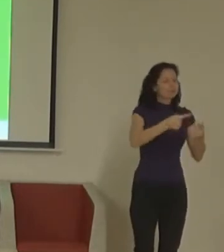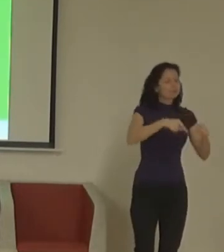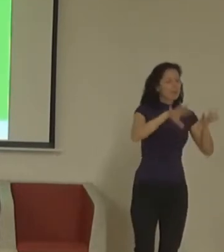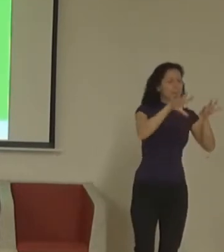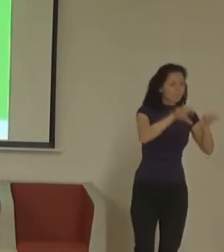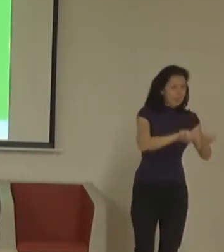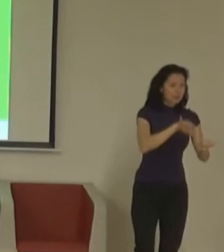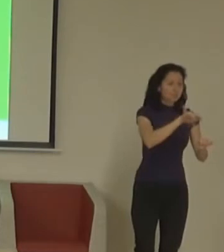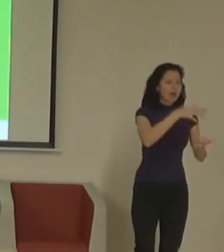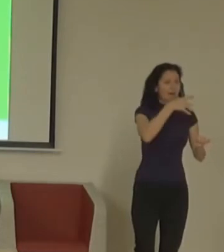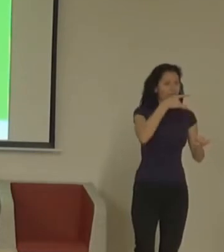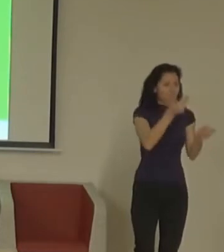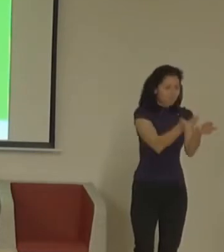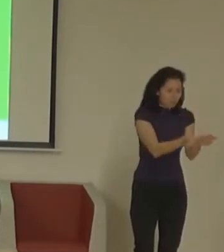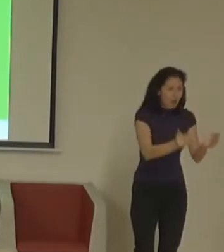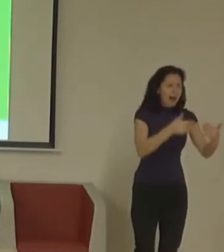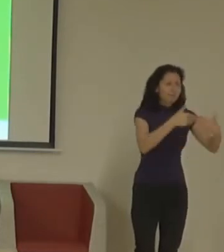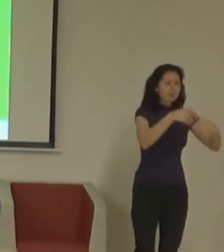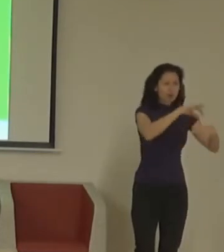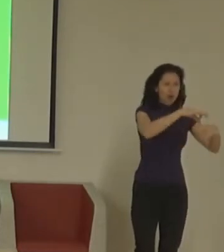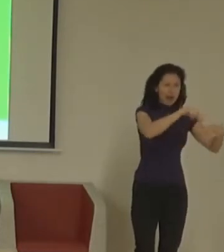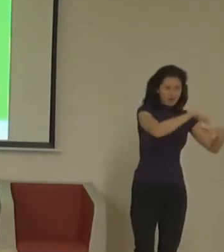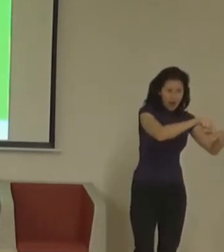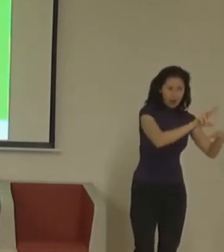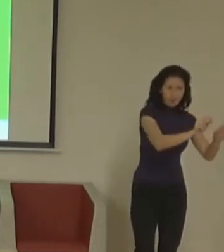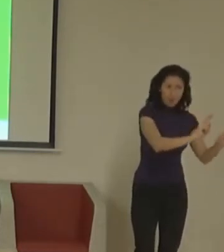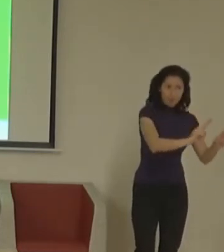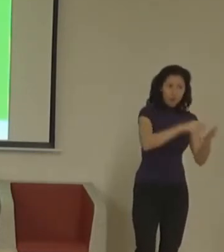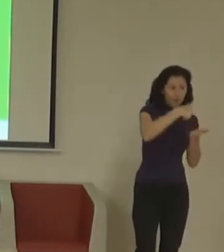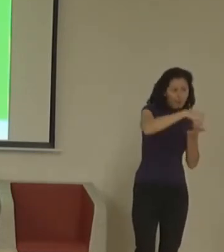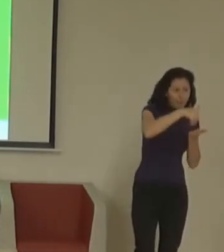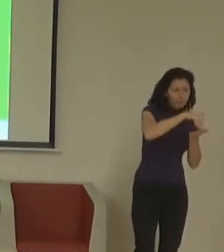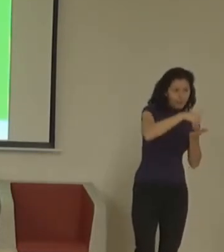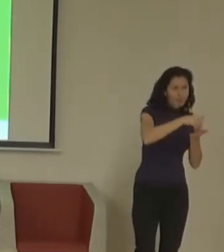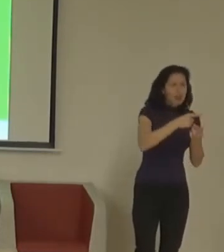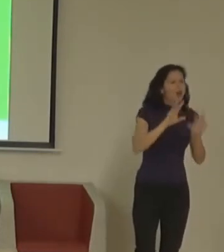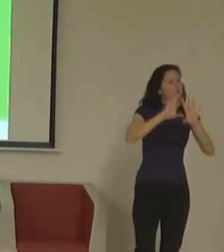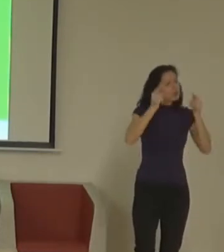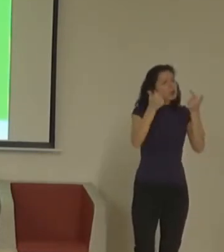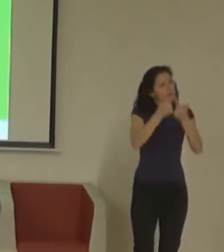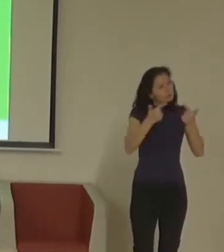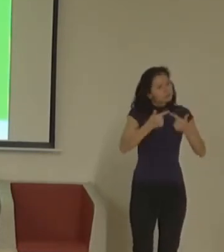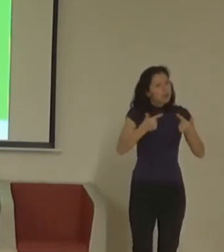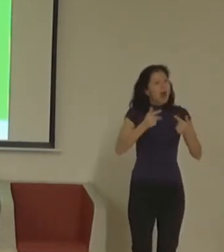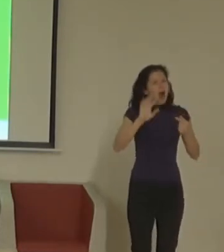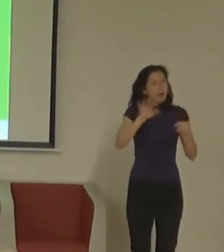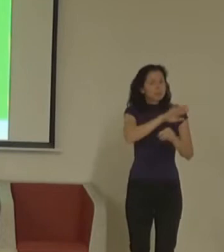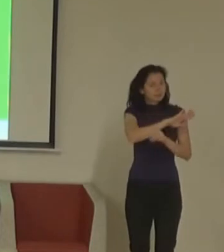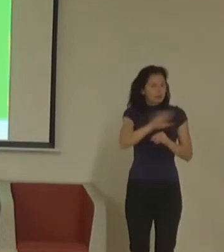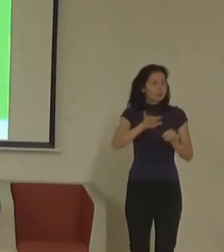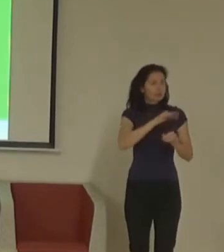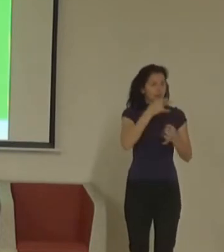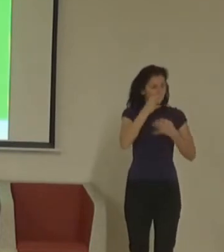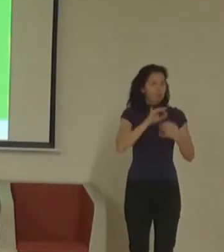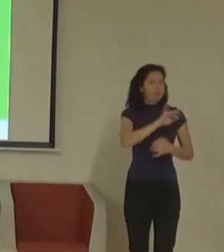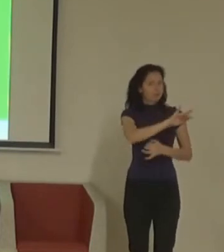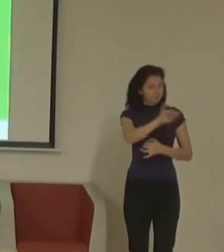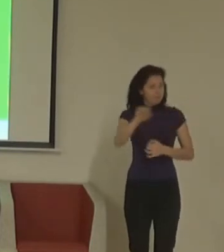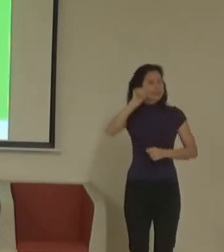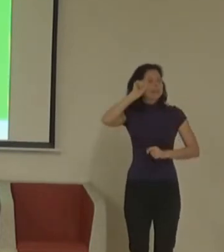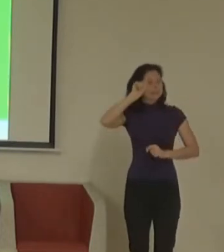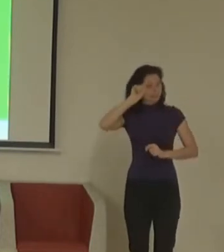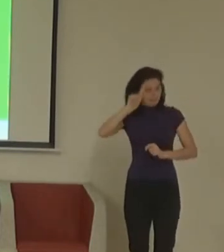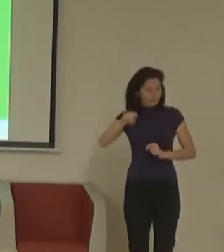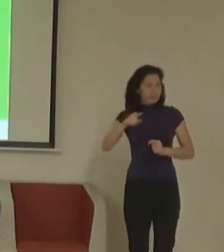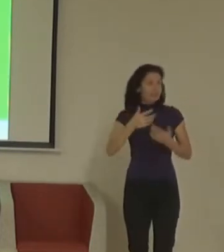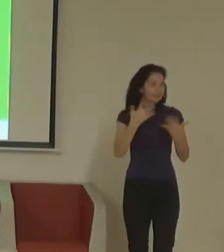že tam je druční smyčka, že něco je tlumočený atd. Prostě to vysvětlují všem před jakoukoliv akcí, která Kempuje. A by